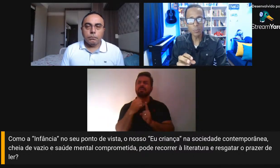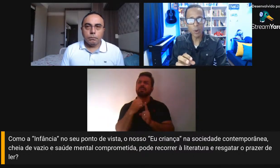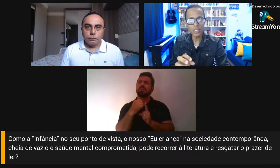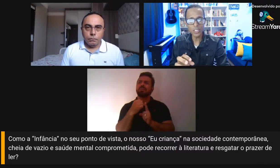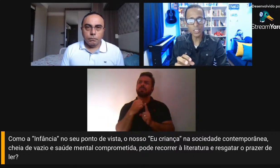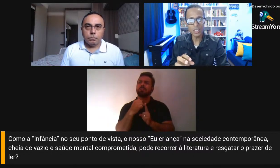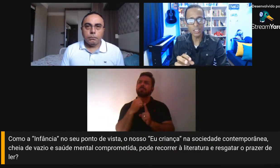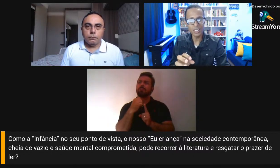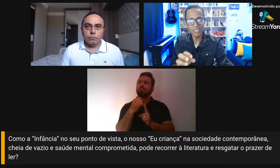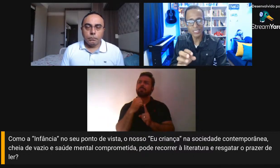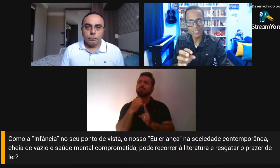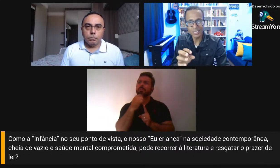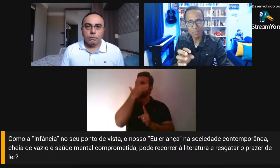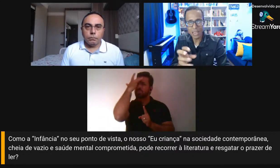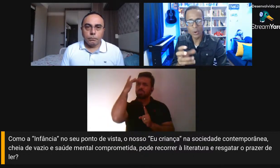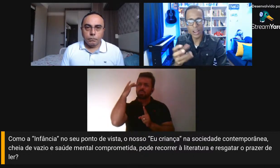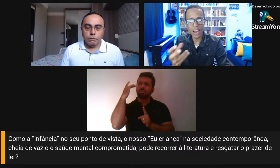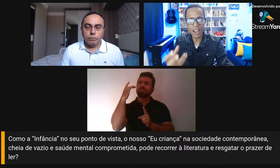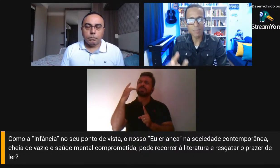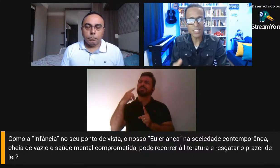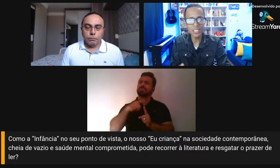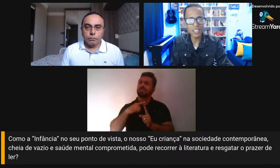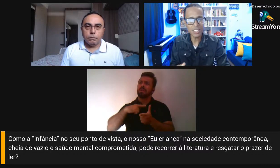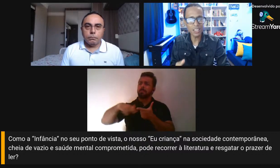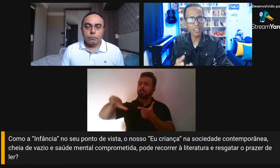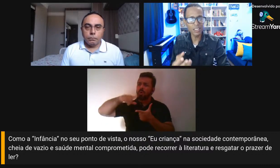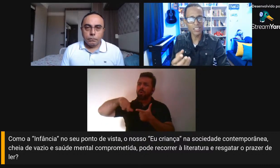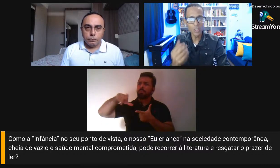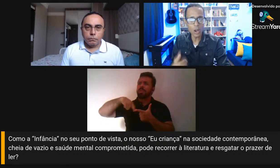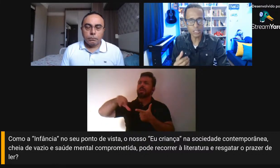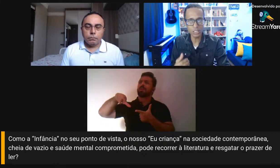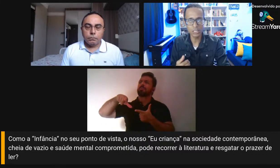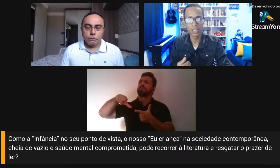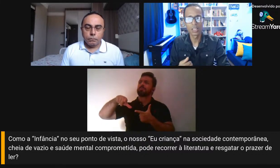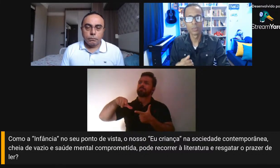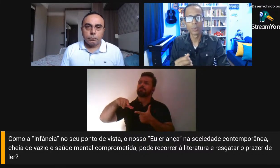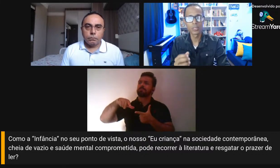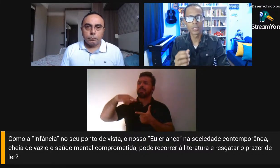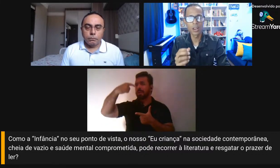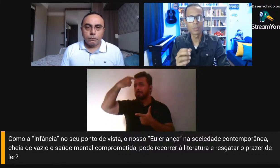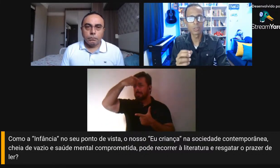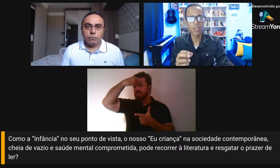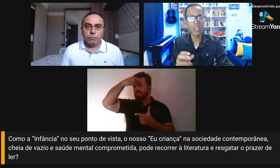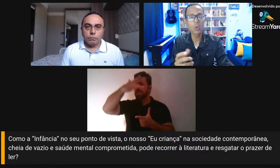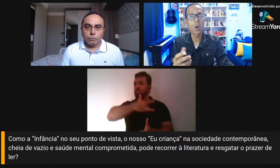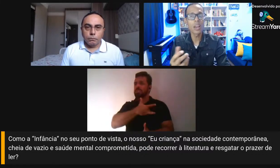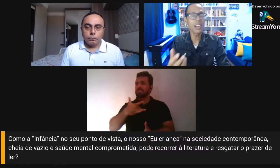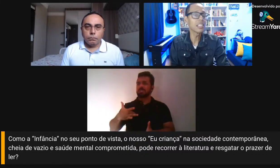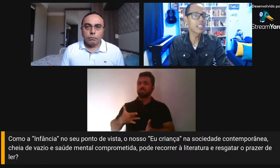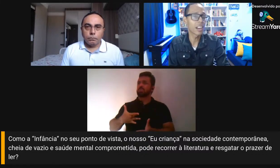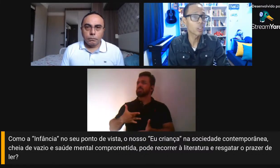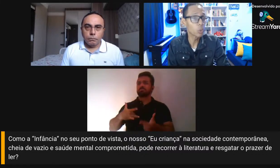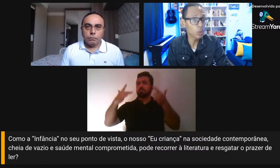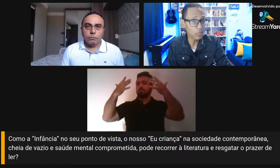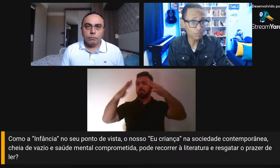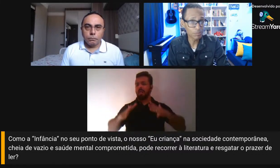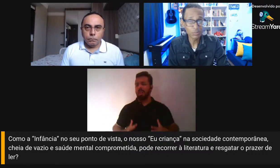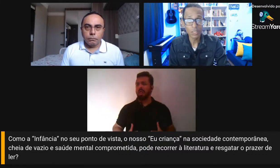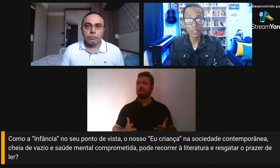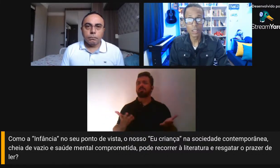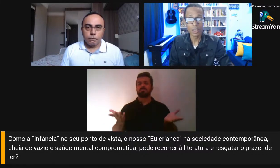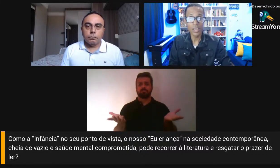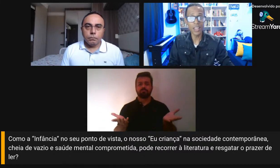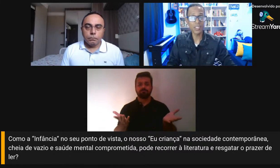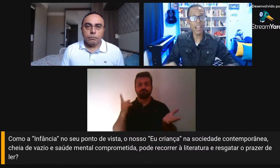e isso pode melhorar à medida que nós possamos recorrer à literatura